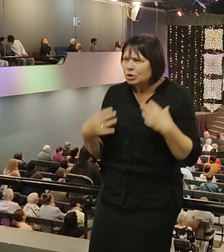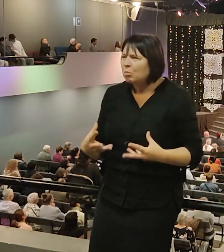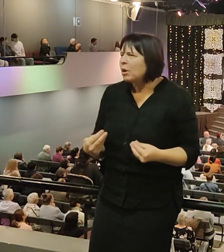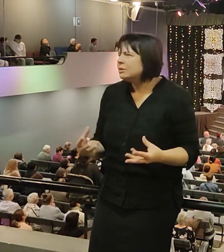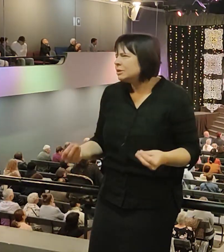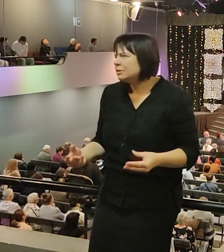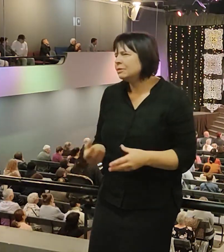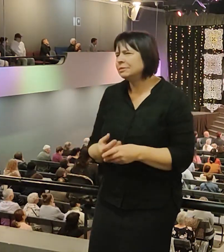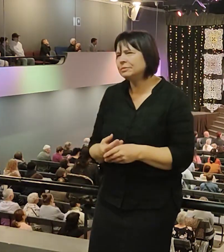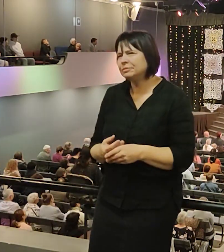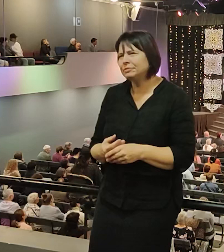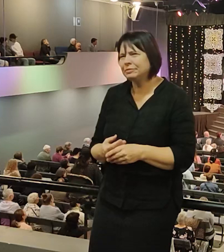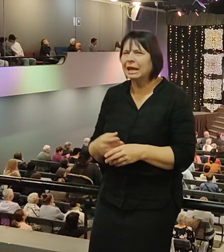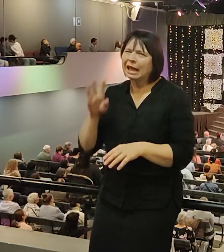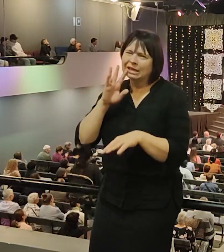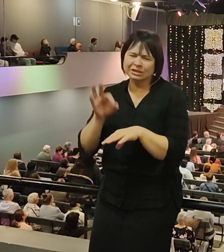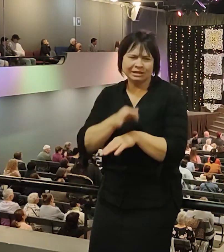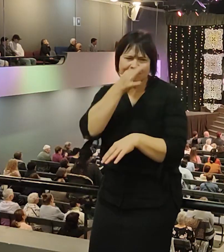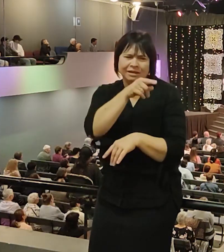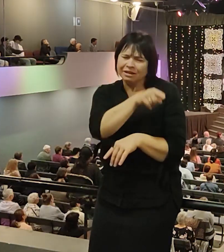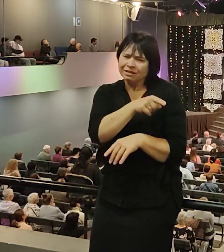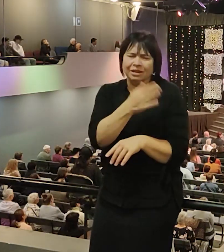Ирина говорит, дорогая сына, ты пахнешь уже трупом.